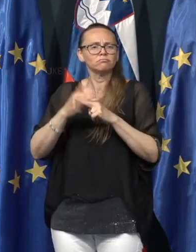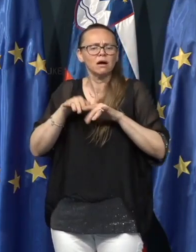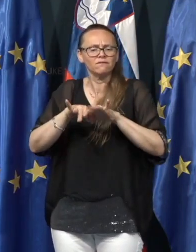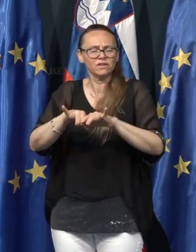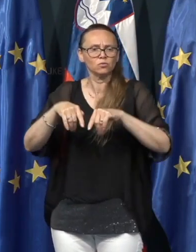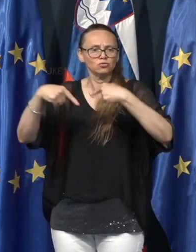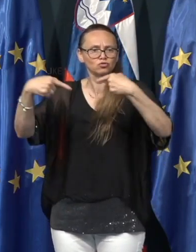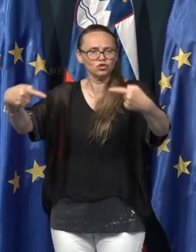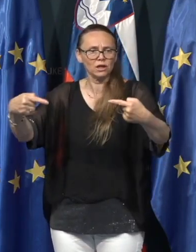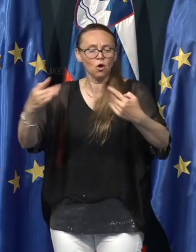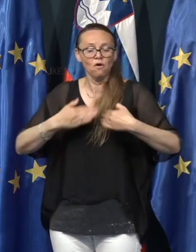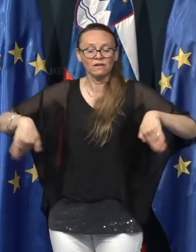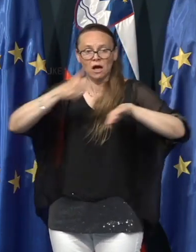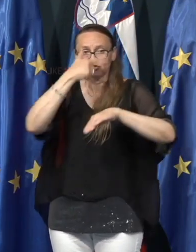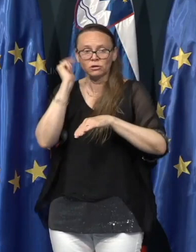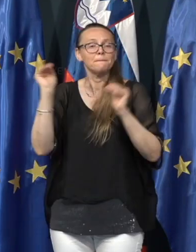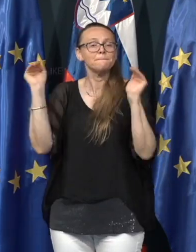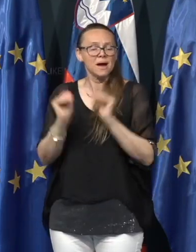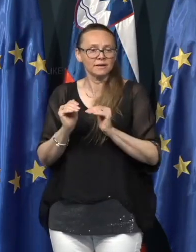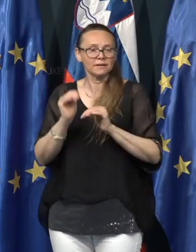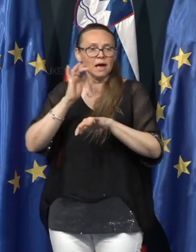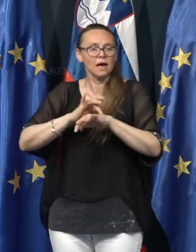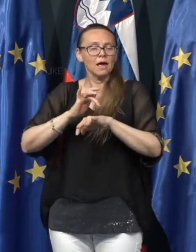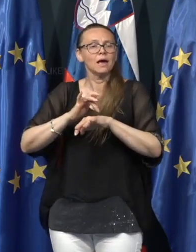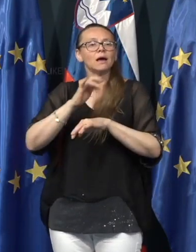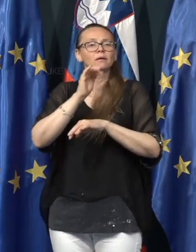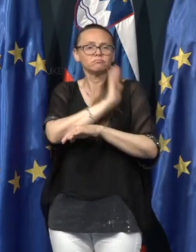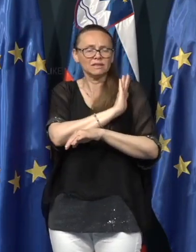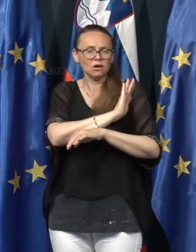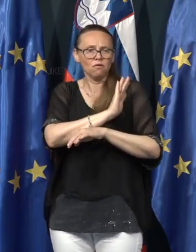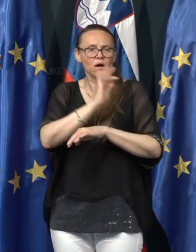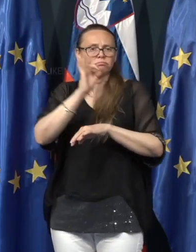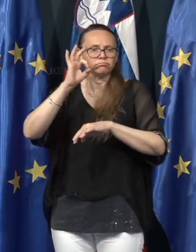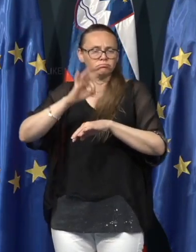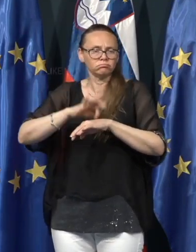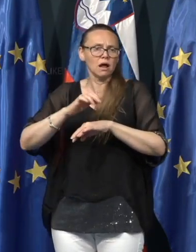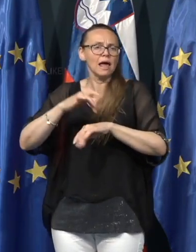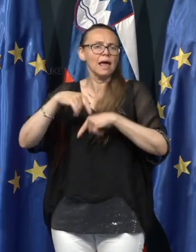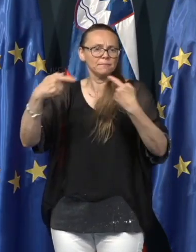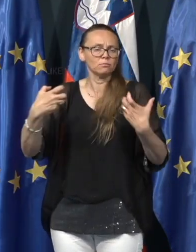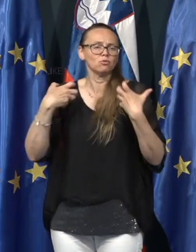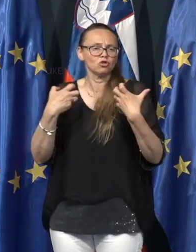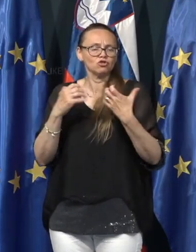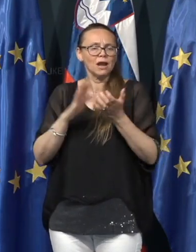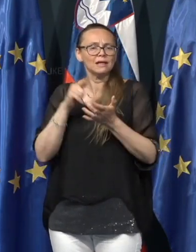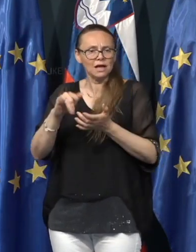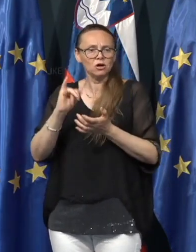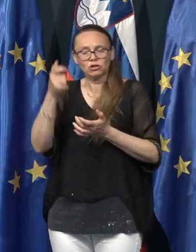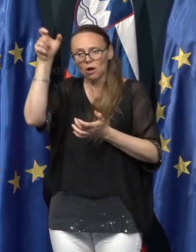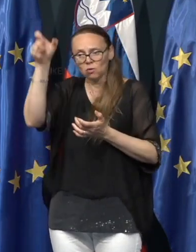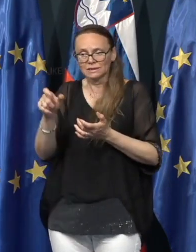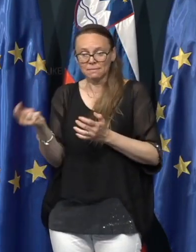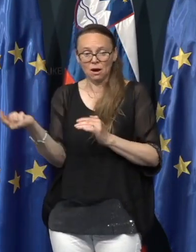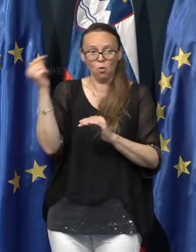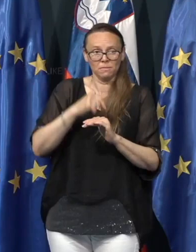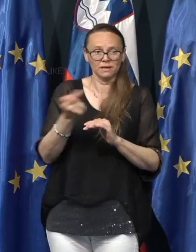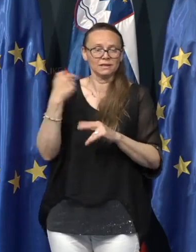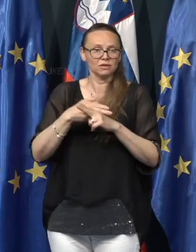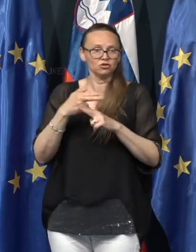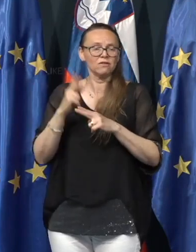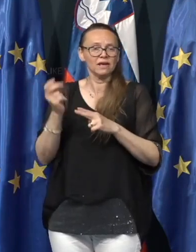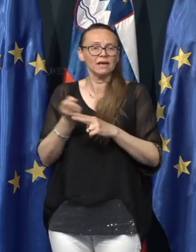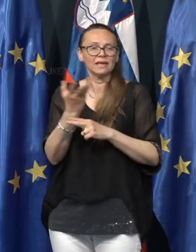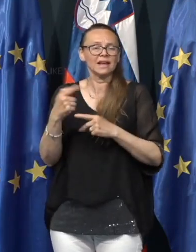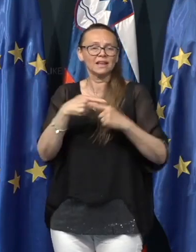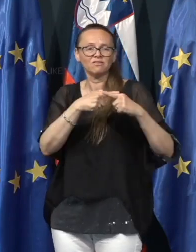naši populaciji je majkno. Tako da epidemiološka želja je ta, da osebe, ki pripotuje iz države, kjer je tveganje više, kot je v Sloveniji,